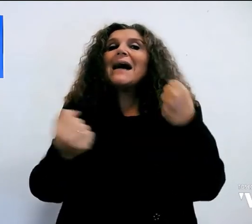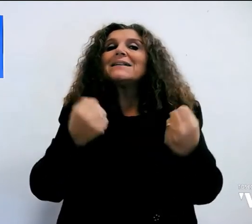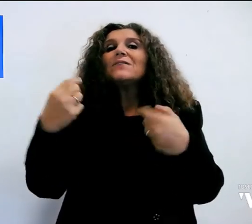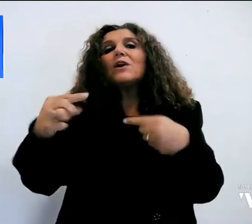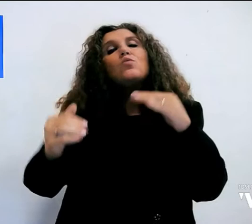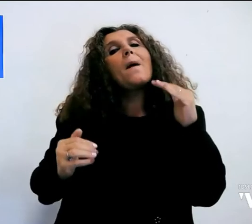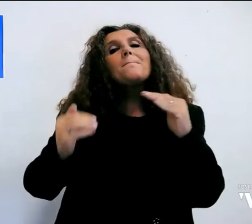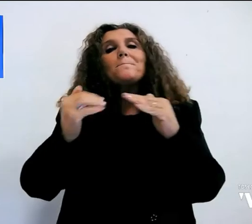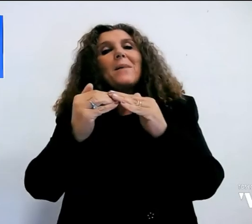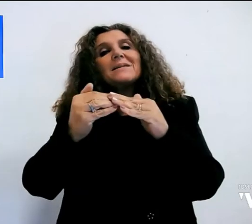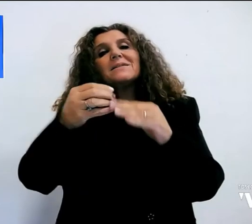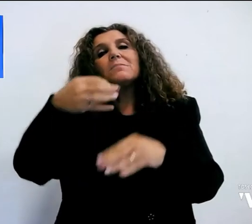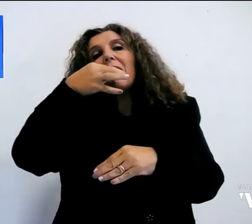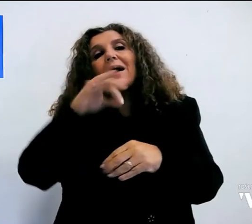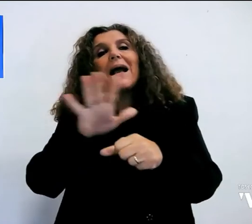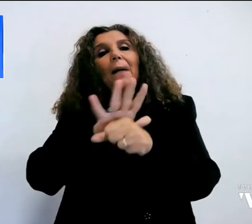capienza.